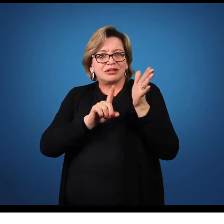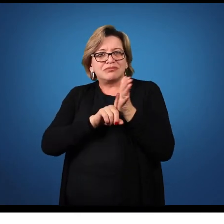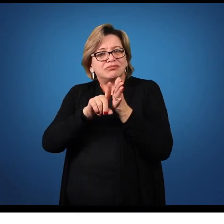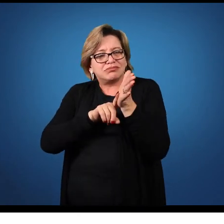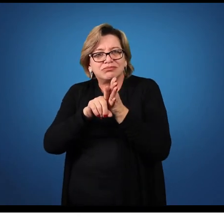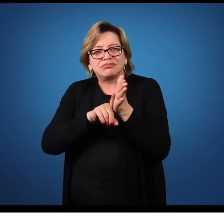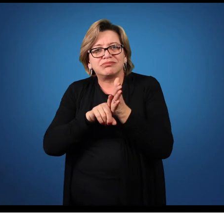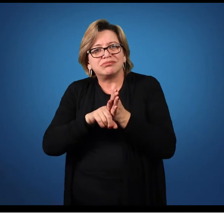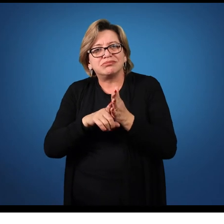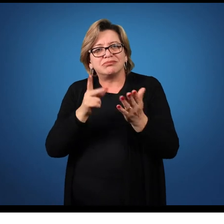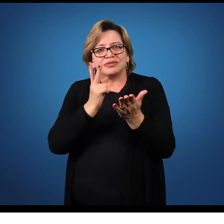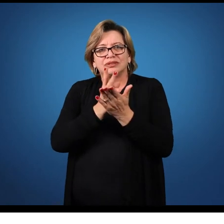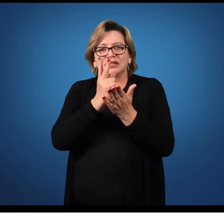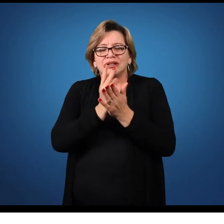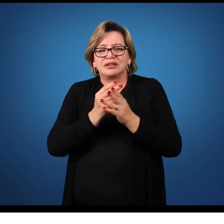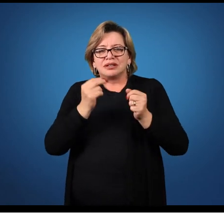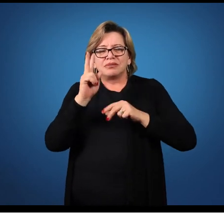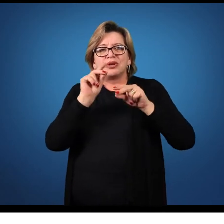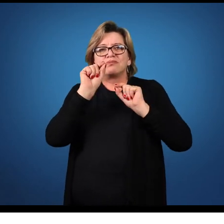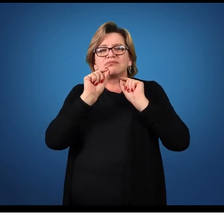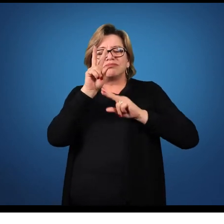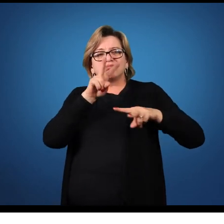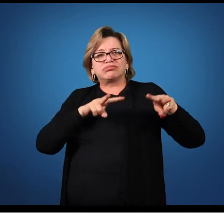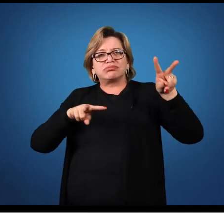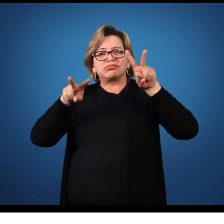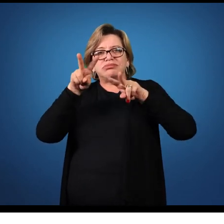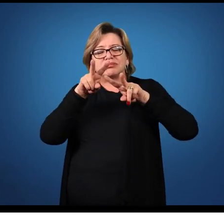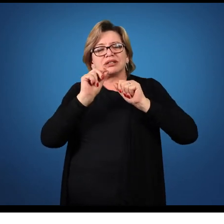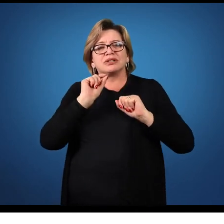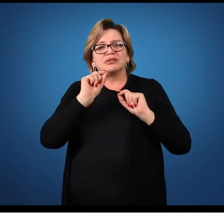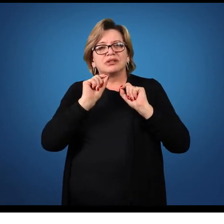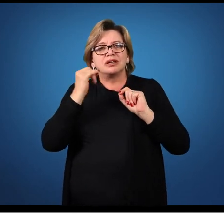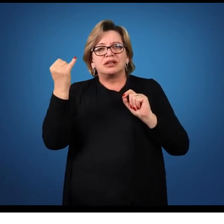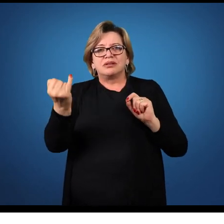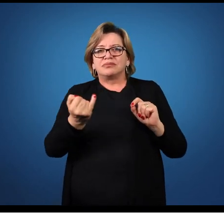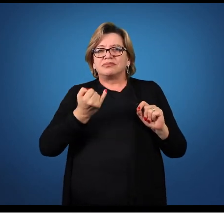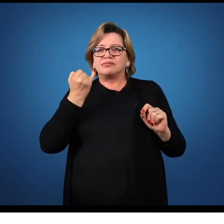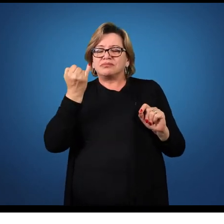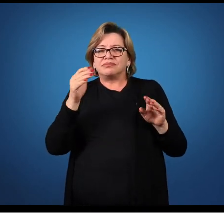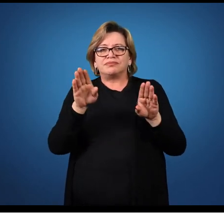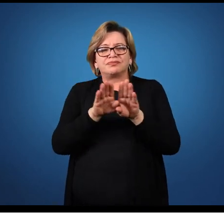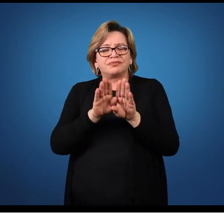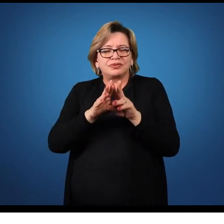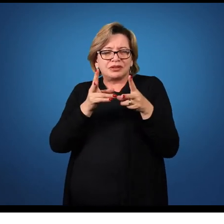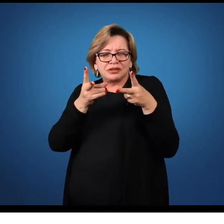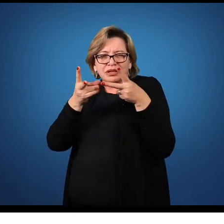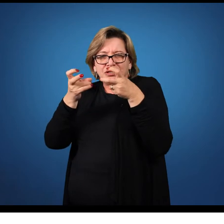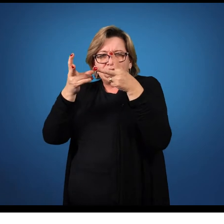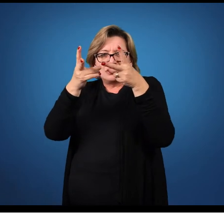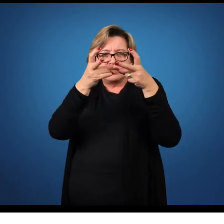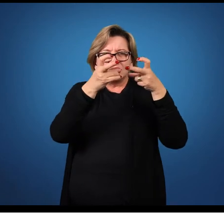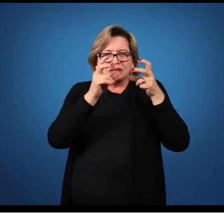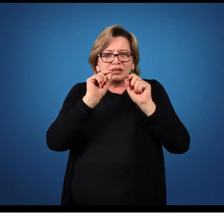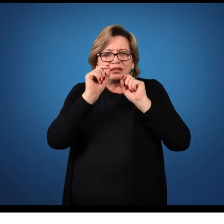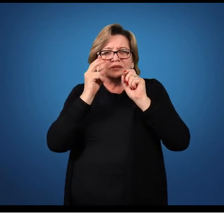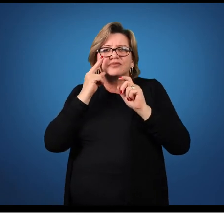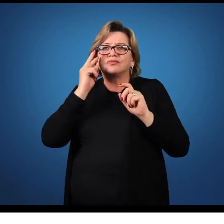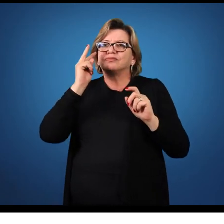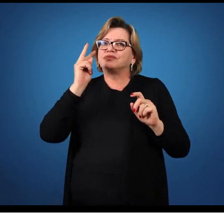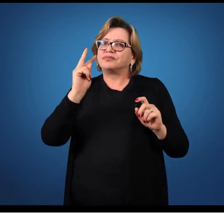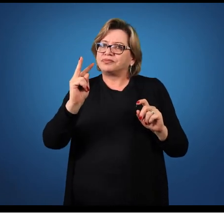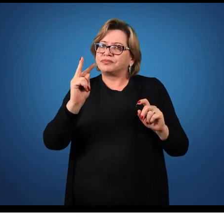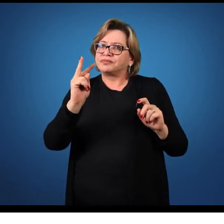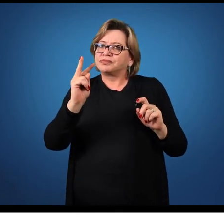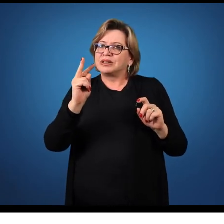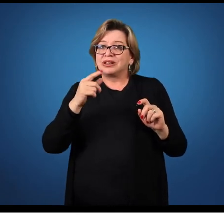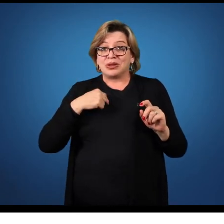campo de visão. É importante que a gente analise também, que a gente está vendo de um ponto de